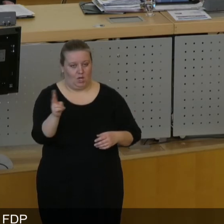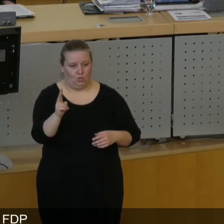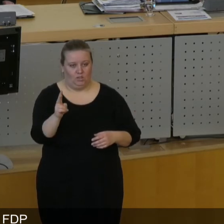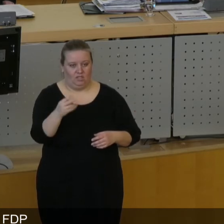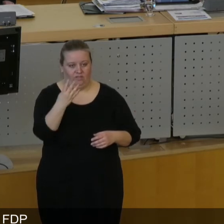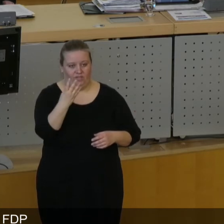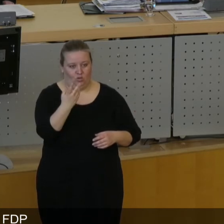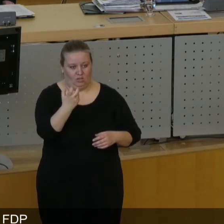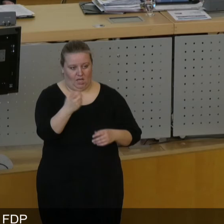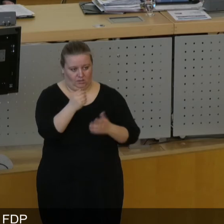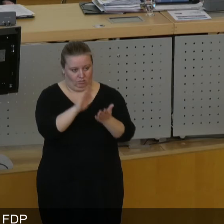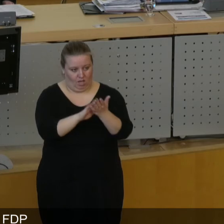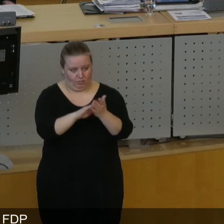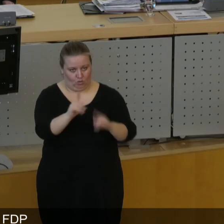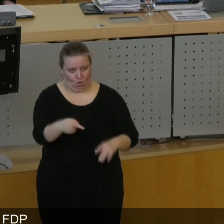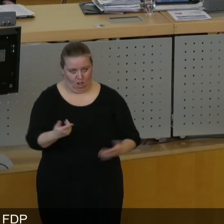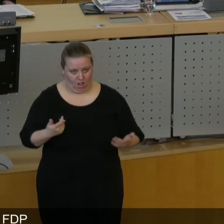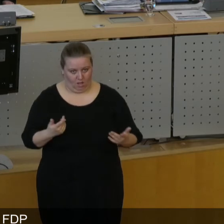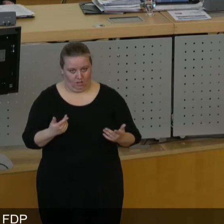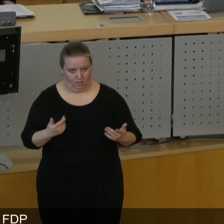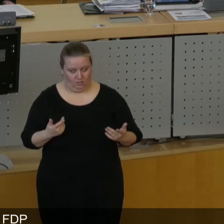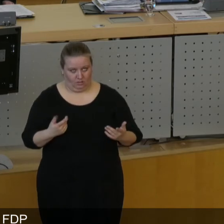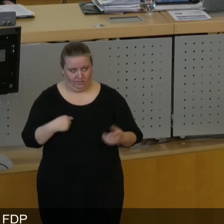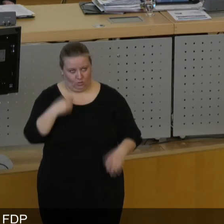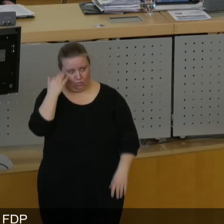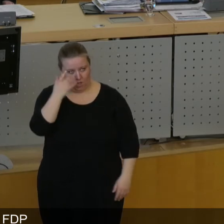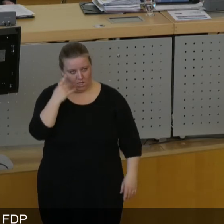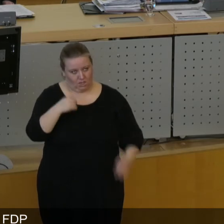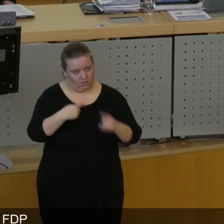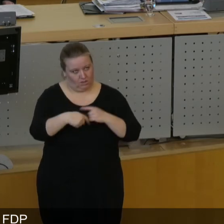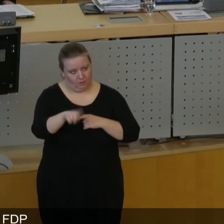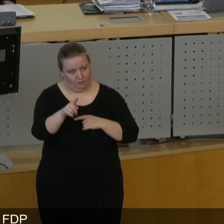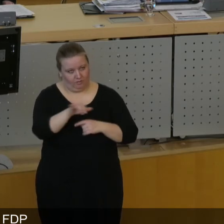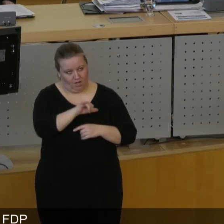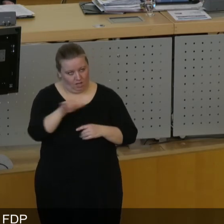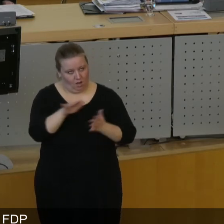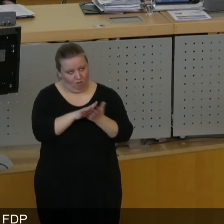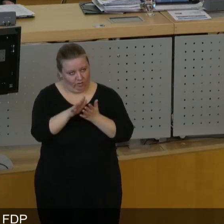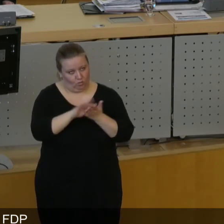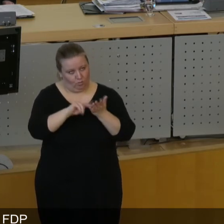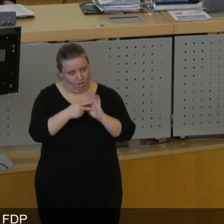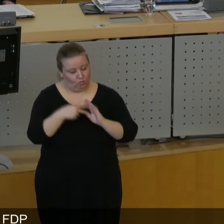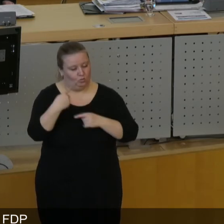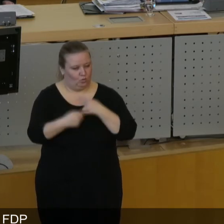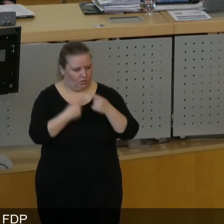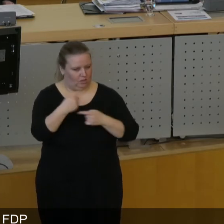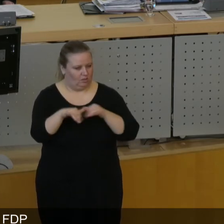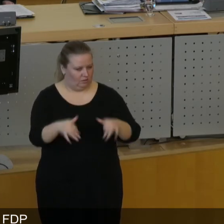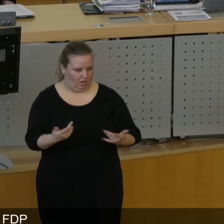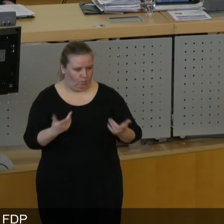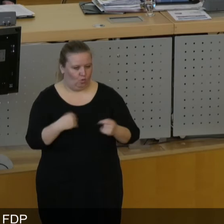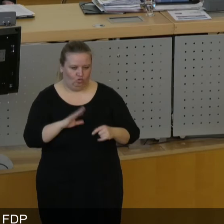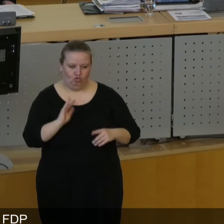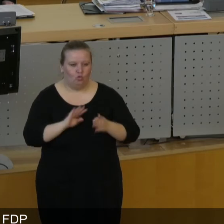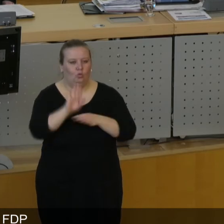2034 gelten. Wenn wir uns überlegen, wie lange und wie aufwendig Planungsprozesse in dieser Zeit ablaufen, ist das